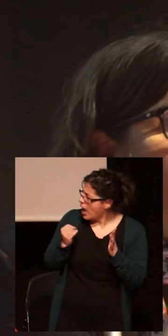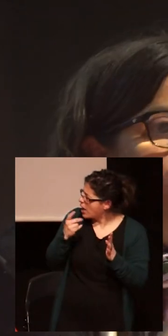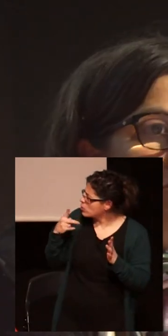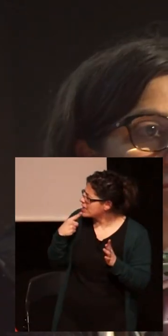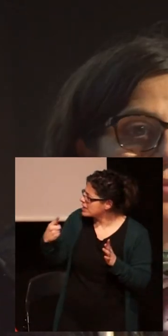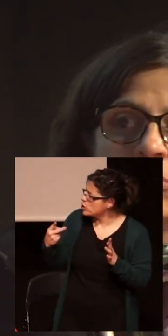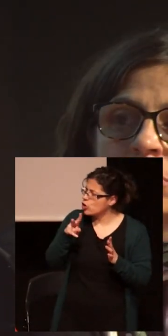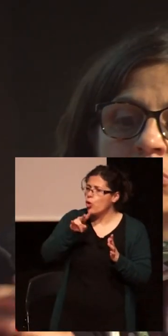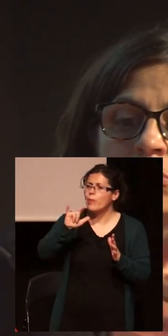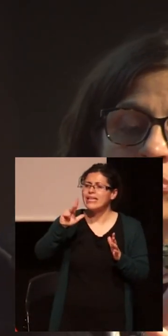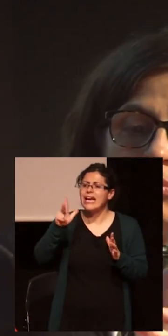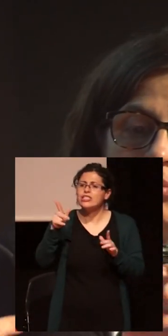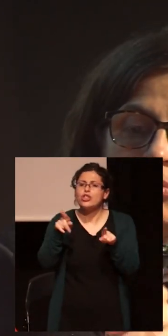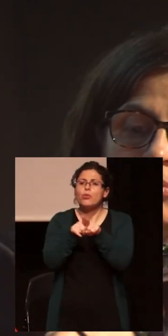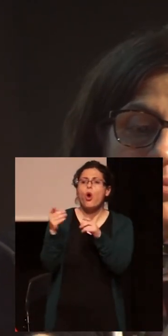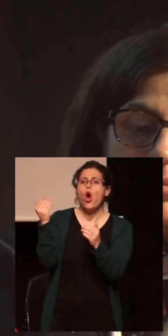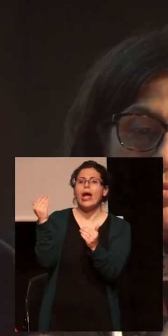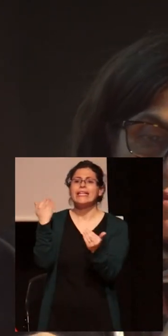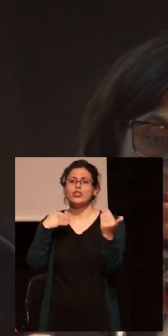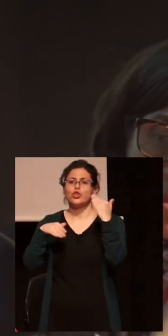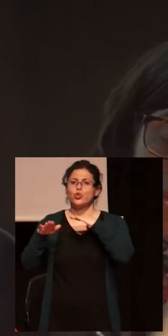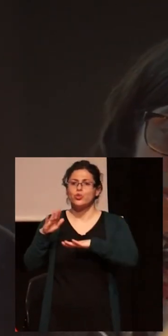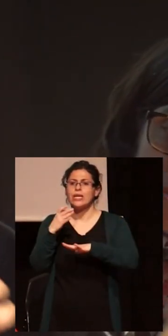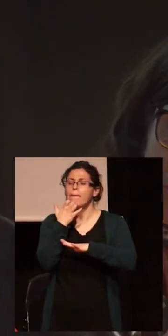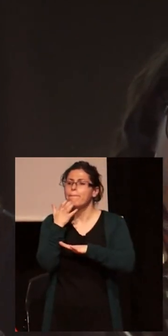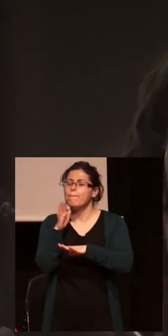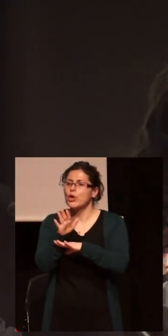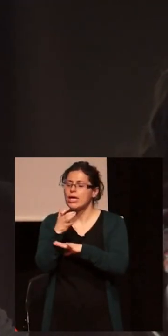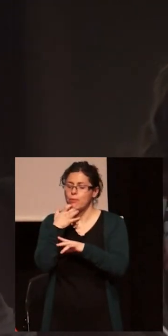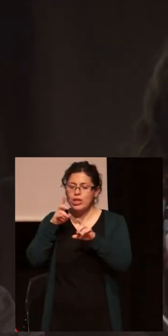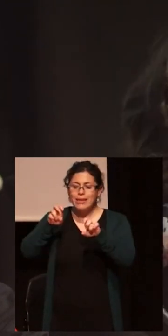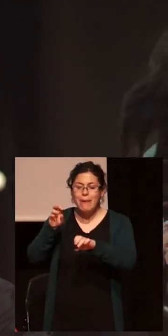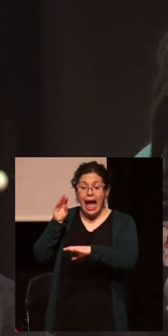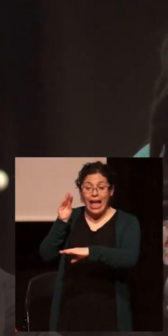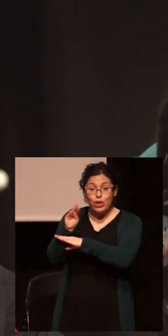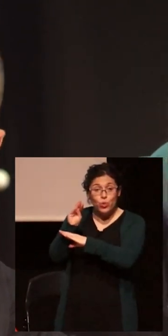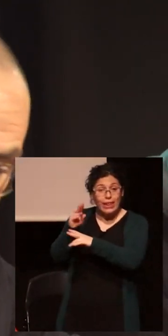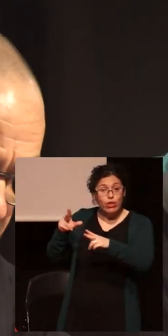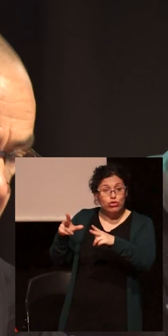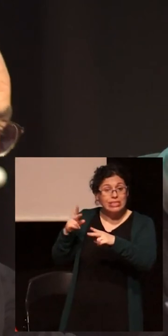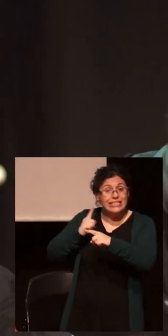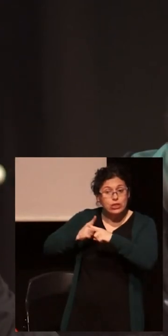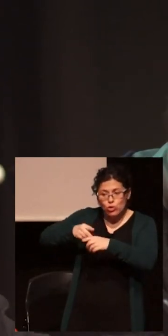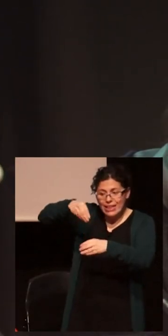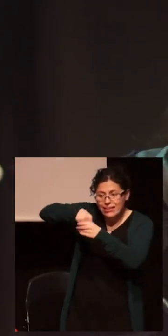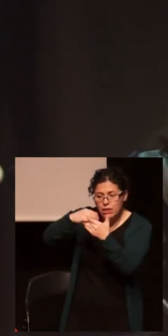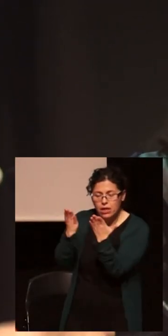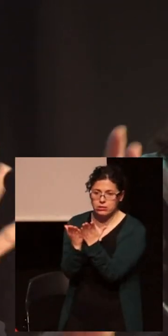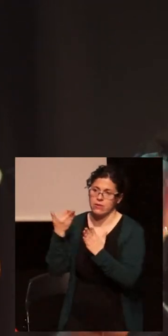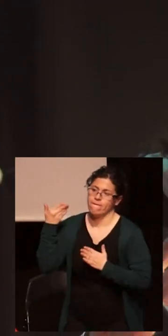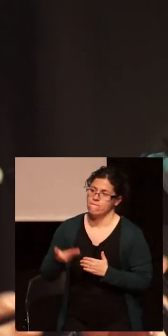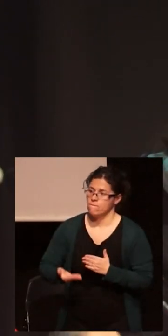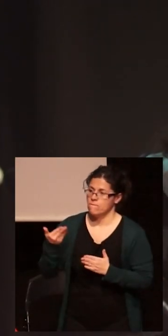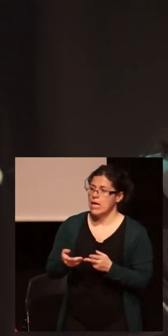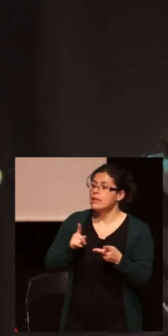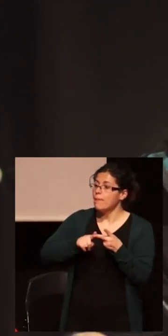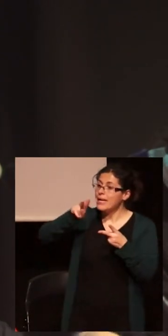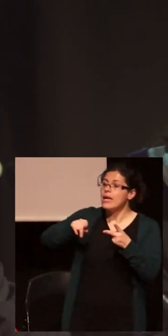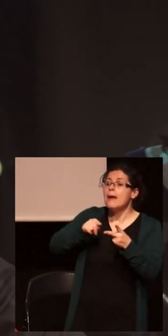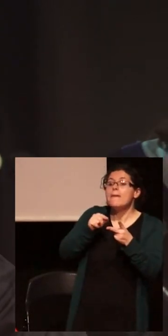excusa que ha permitido, como ha hablado, por ejemplo, el ejemplo de llevar la educación sexual a las escuelas, de trabajar la perspectiva de derechos en mayúscula vinculada